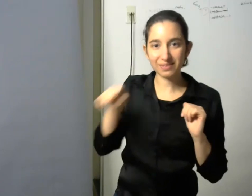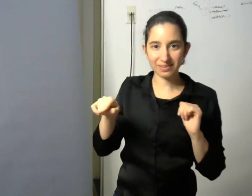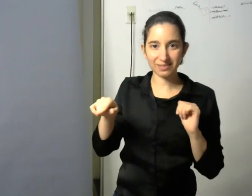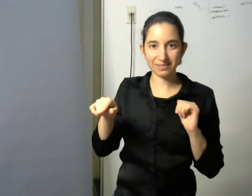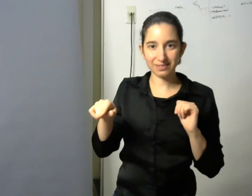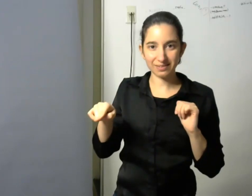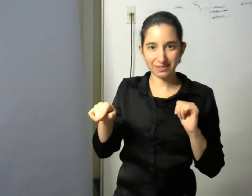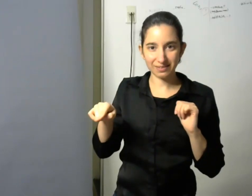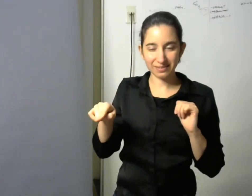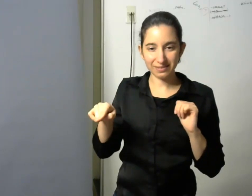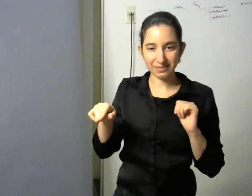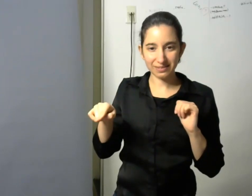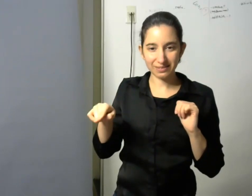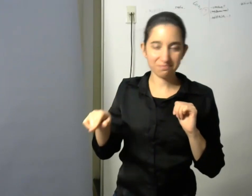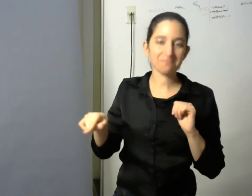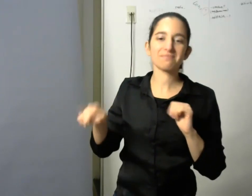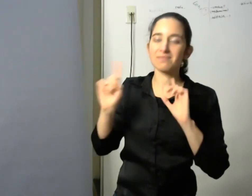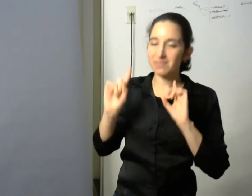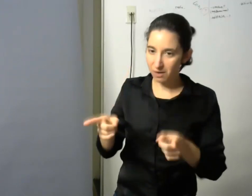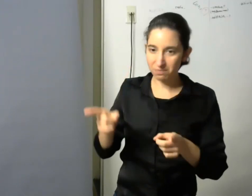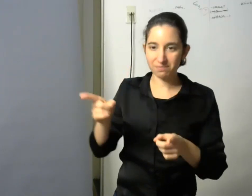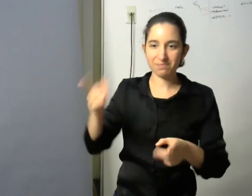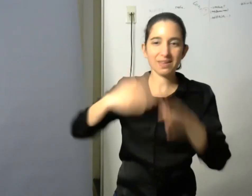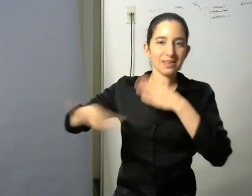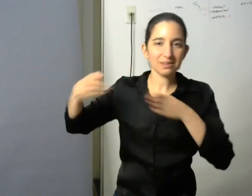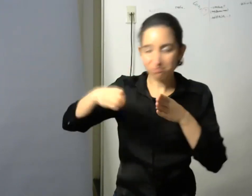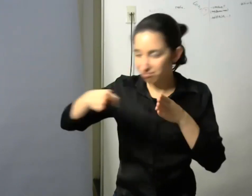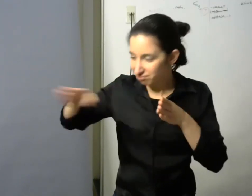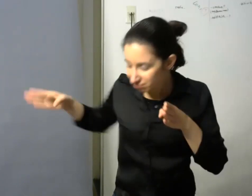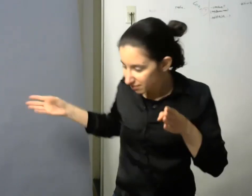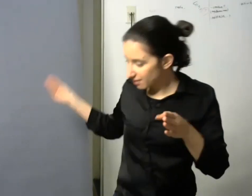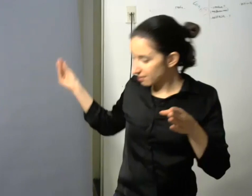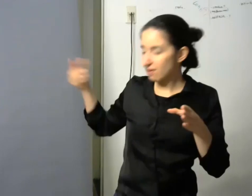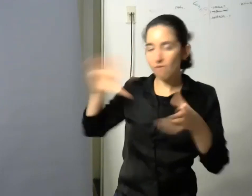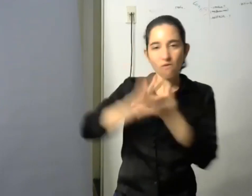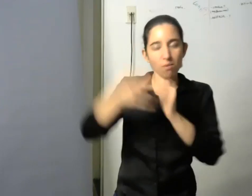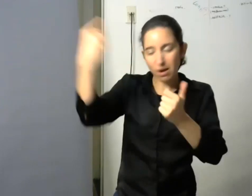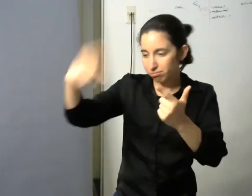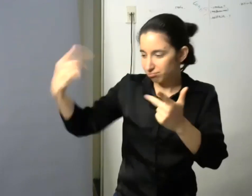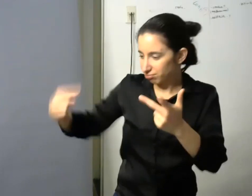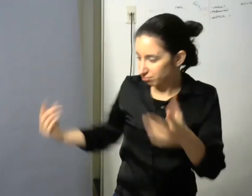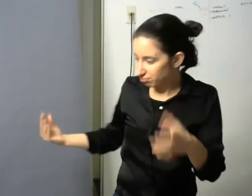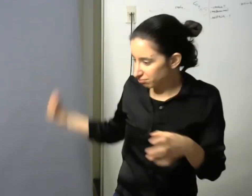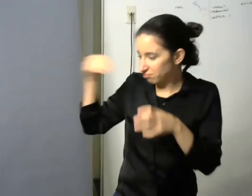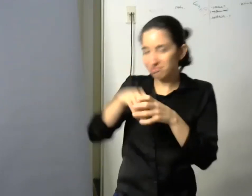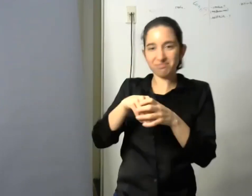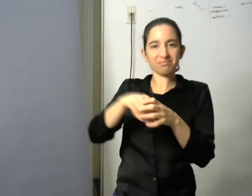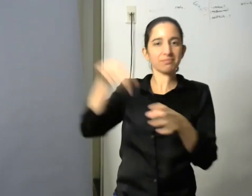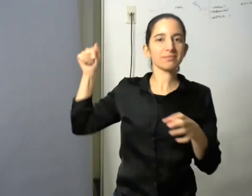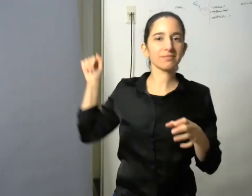perspectiva distinta señores esto la inclusión la sensación de que llegamos al límite y la sensación de que